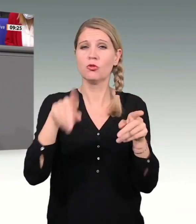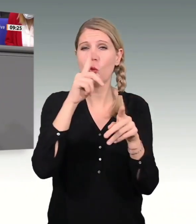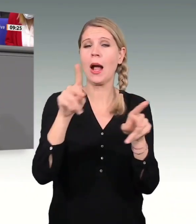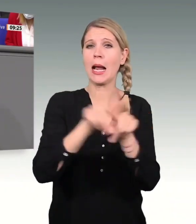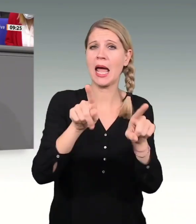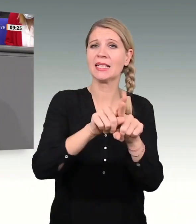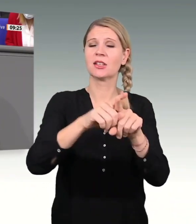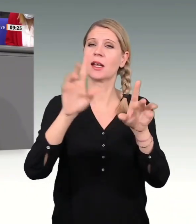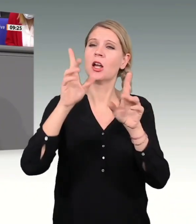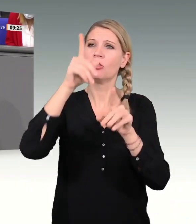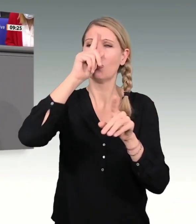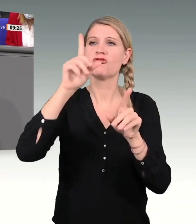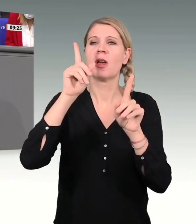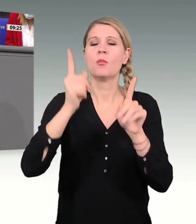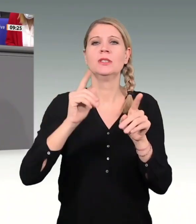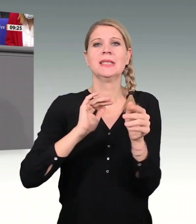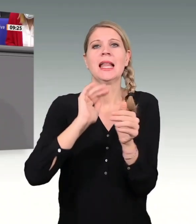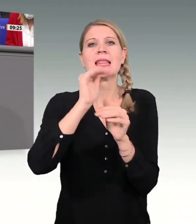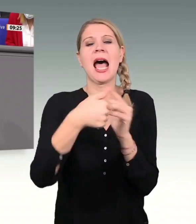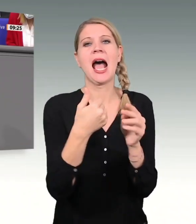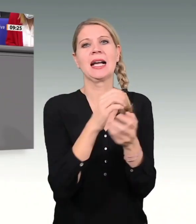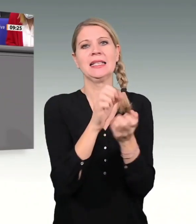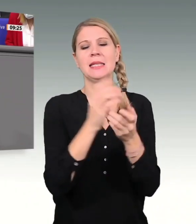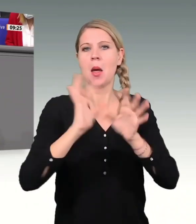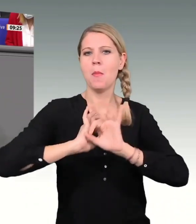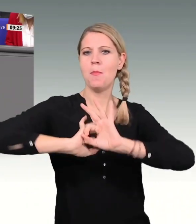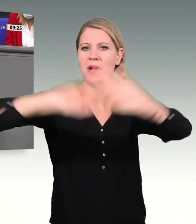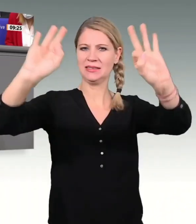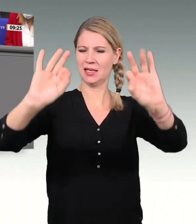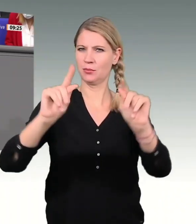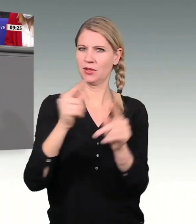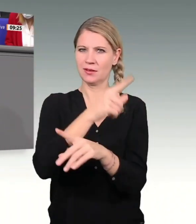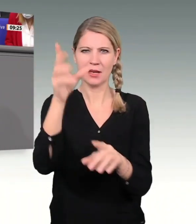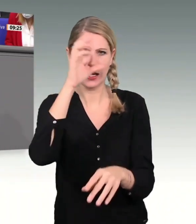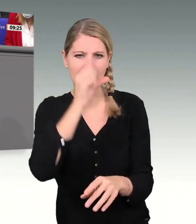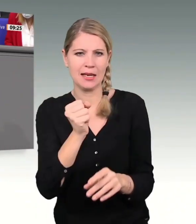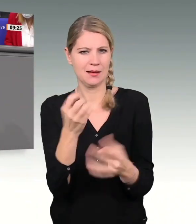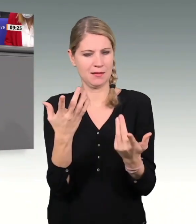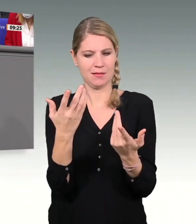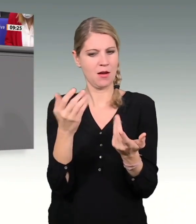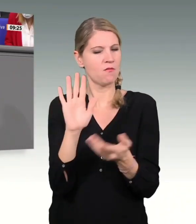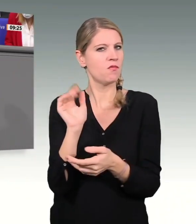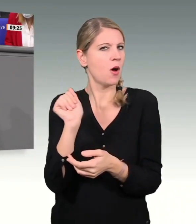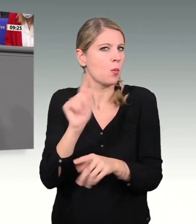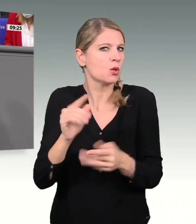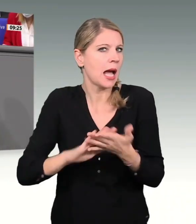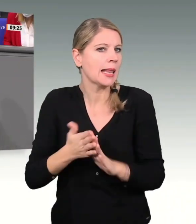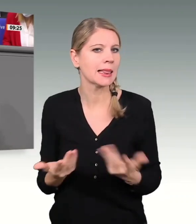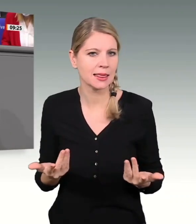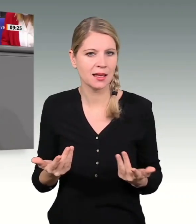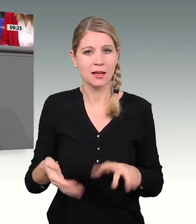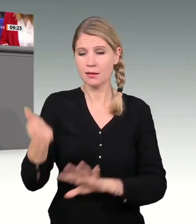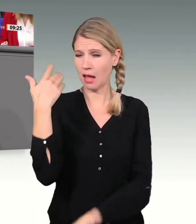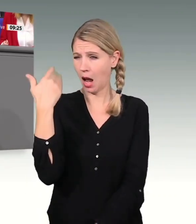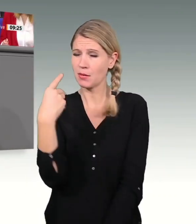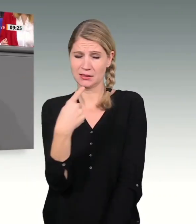erkennen also die Notwendigkeit zu handeln. Sie haben die Instrumente, die wir nutzen, selbst mit erdacht. Sie sprachen von